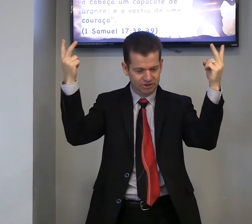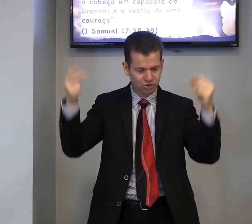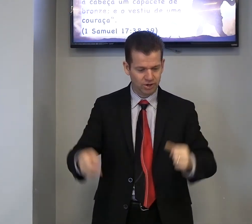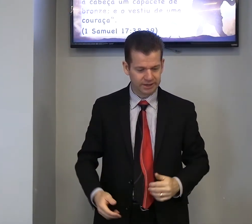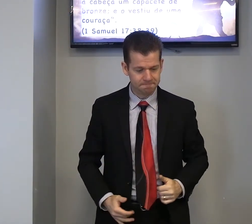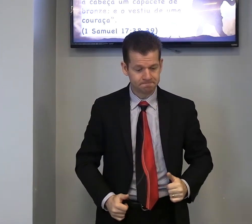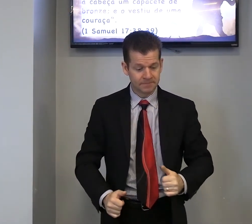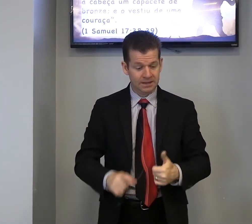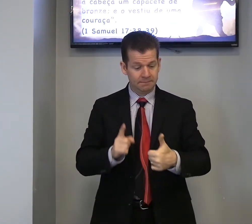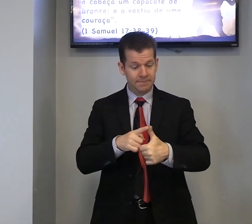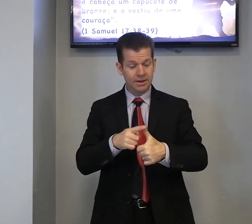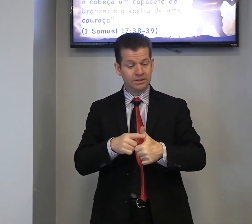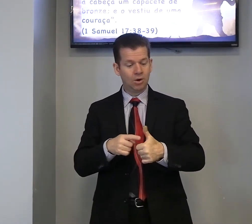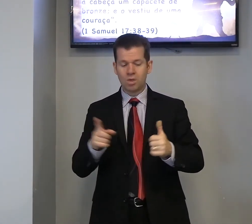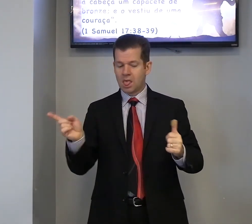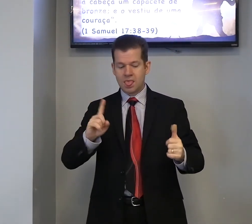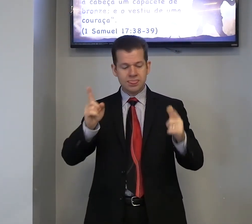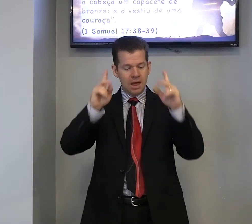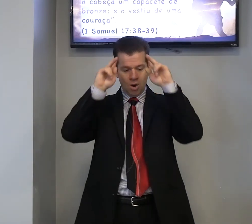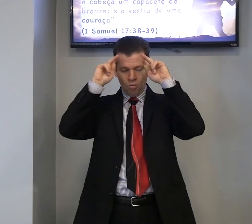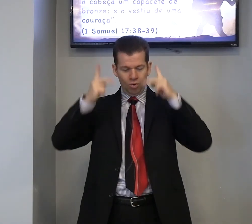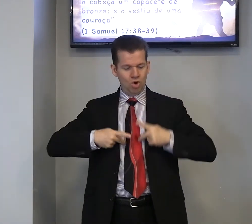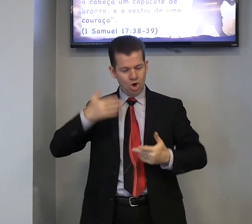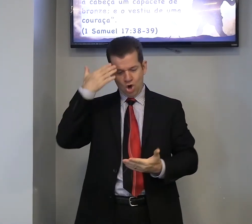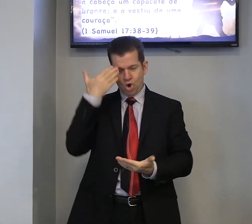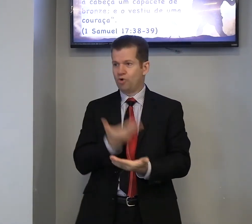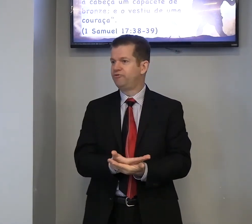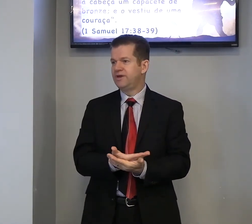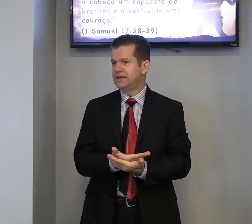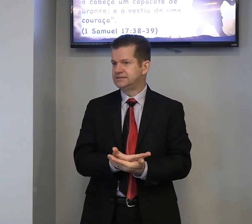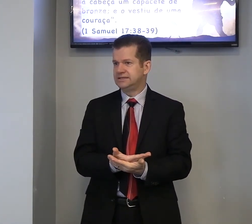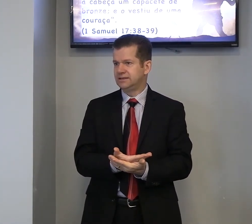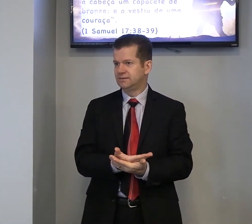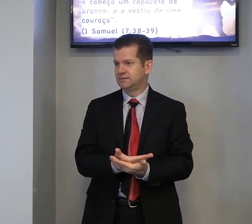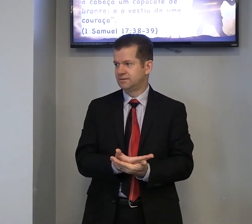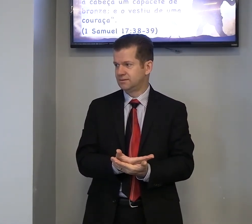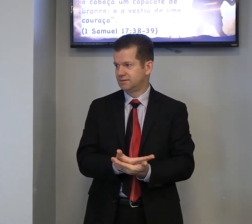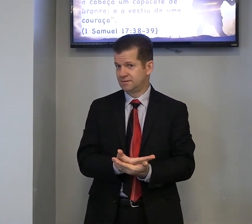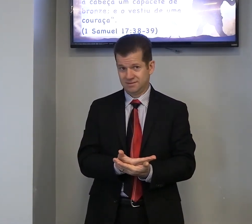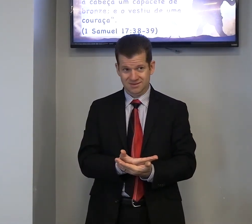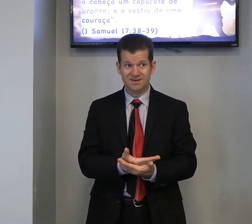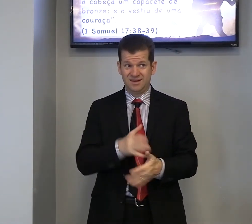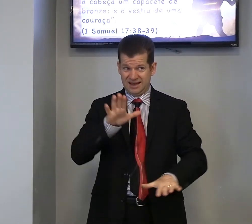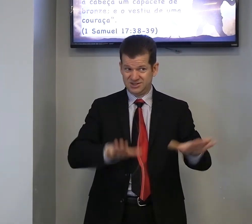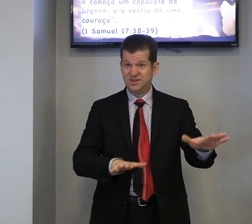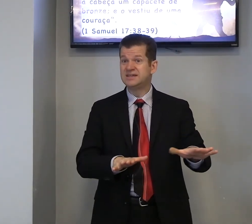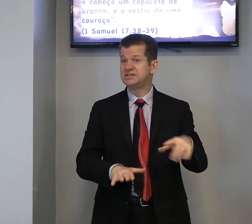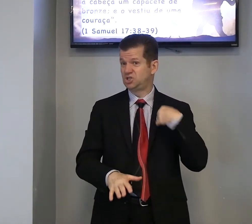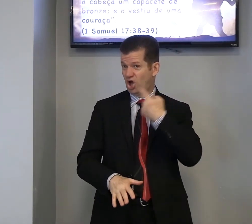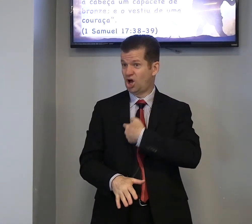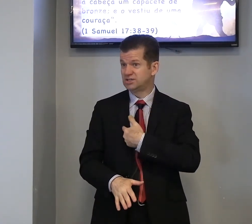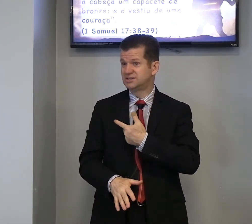vitória, vendo, então, não confie em si, às vezes, nós,